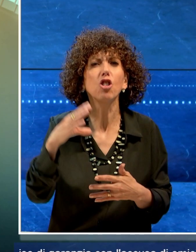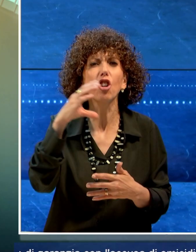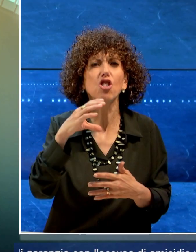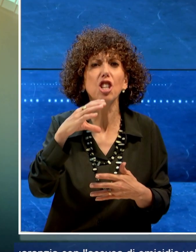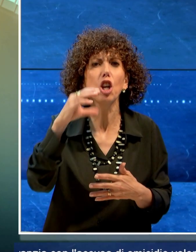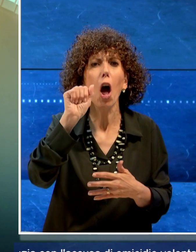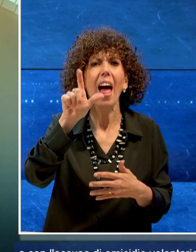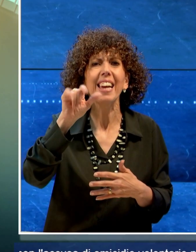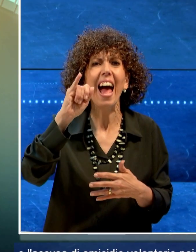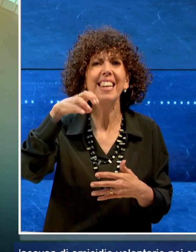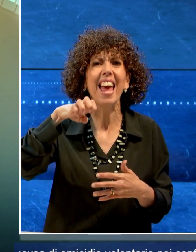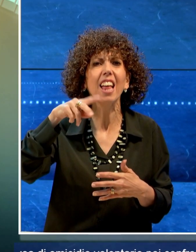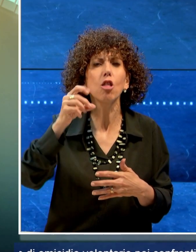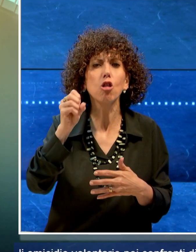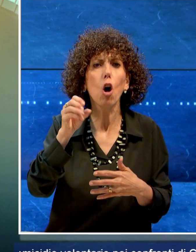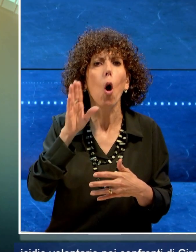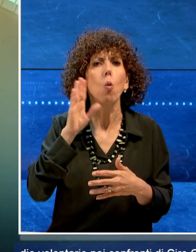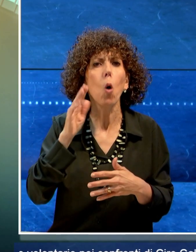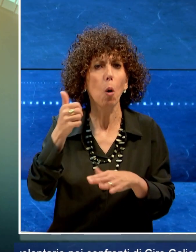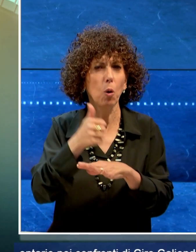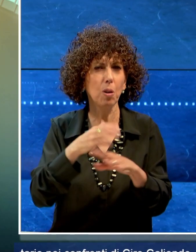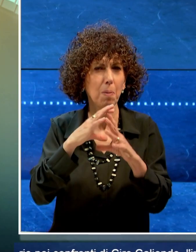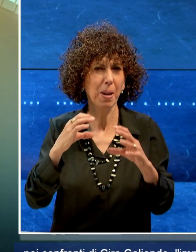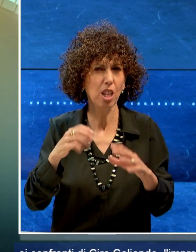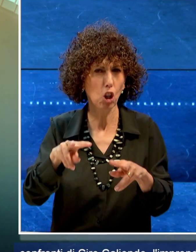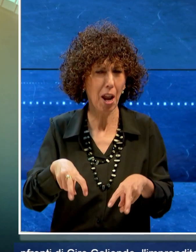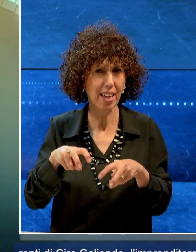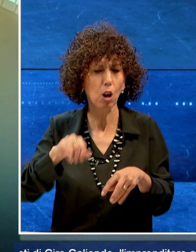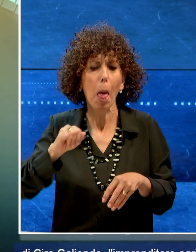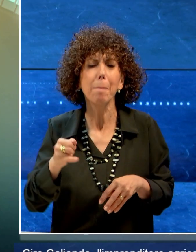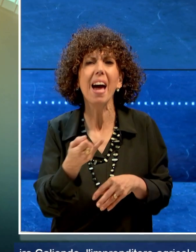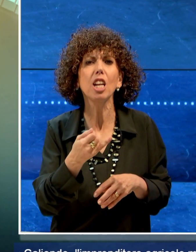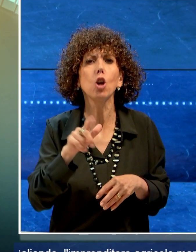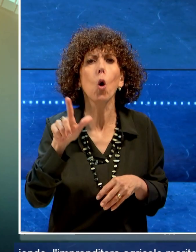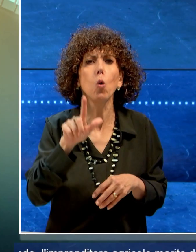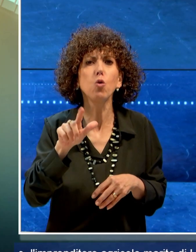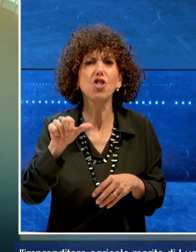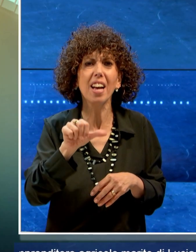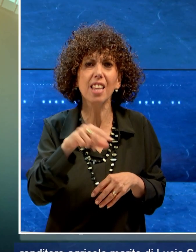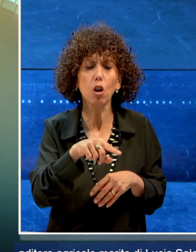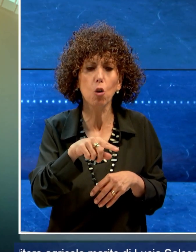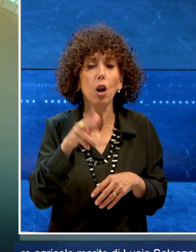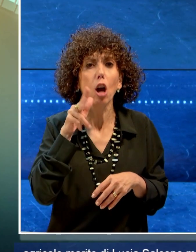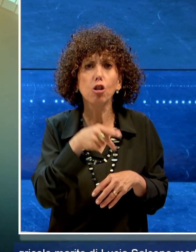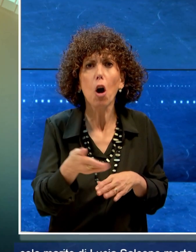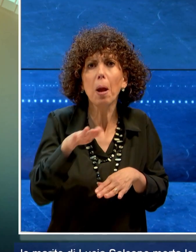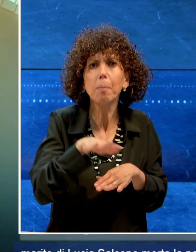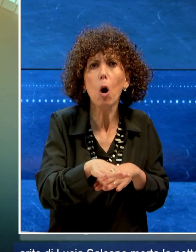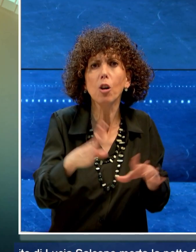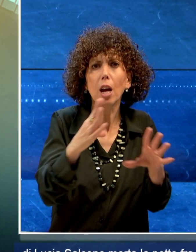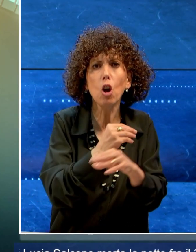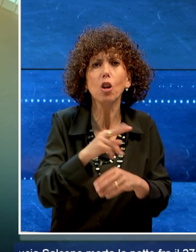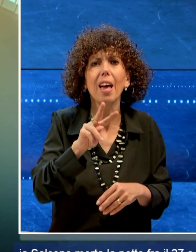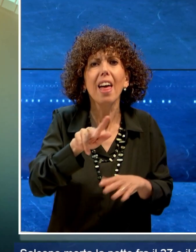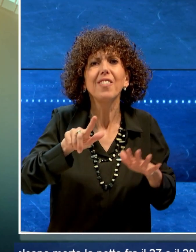Caliendo. L'imprenditore agricolo, marito di Lucia Salcone, morta la notte fra il